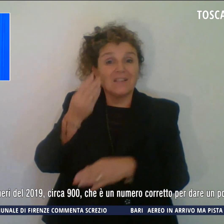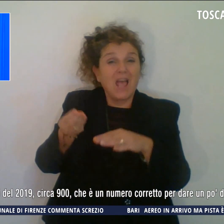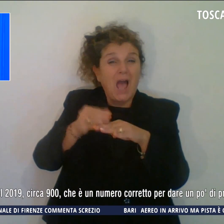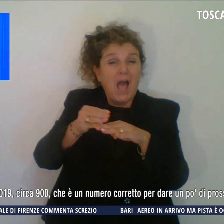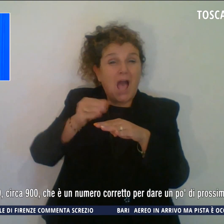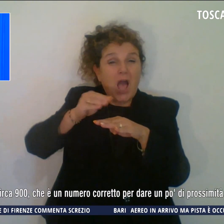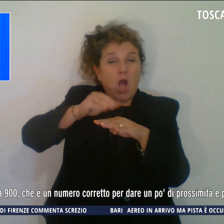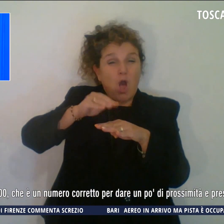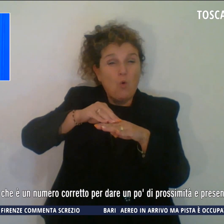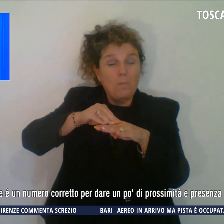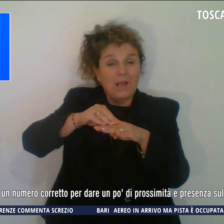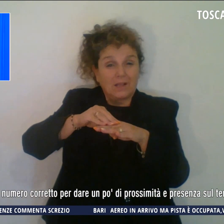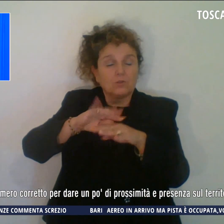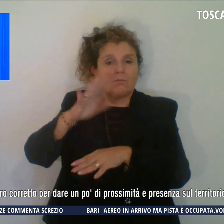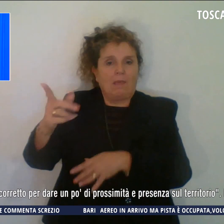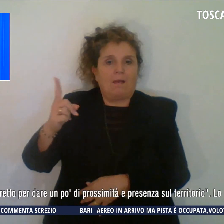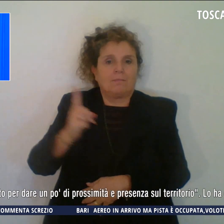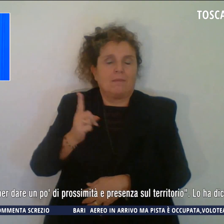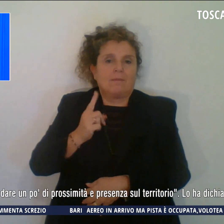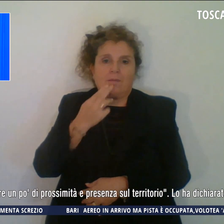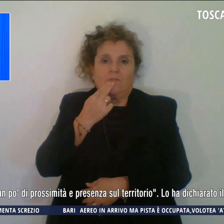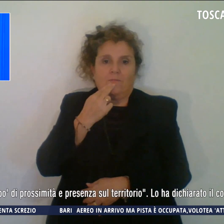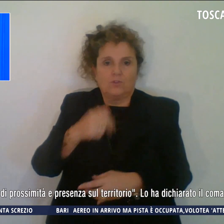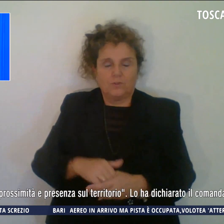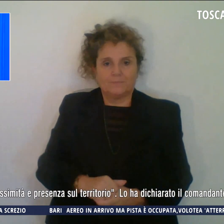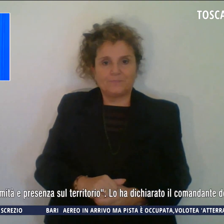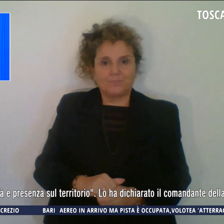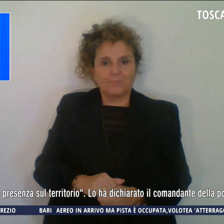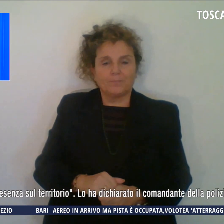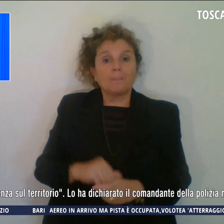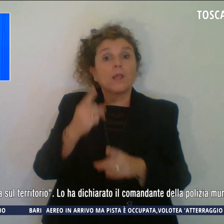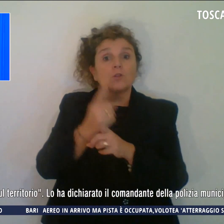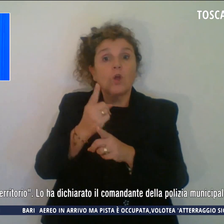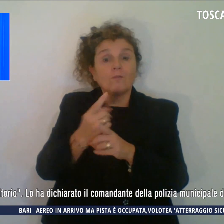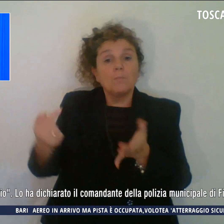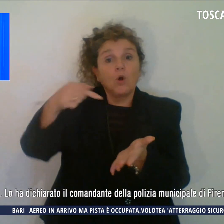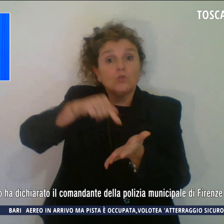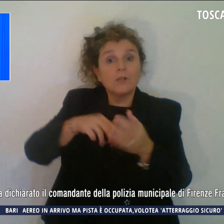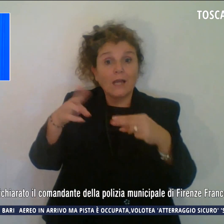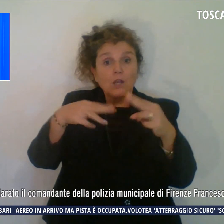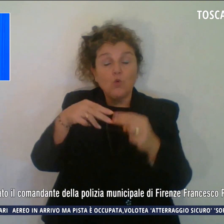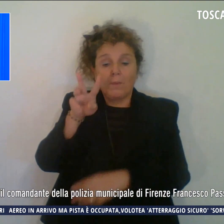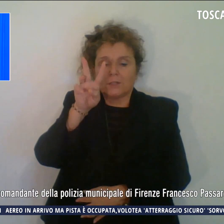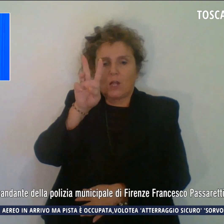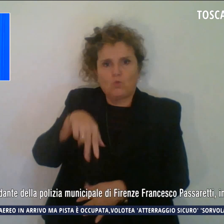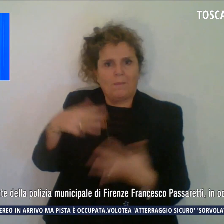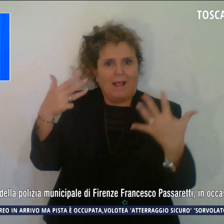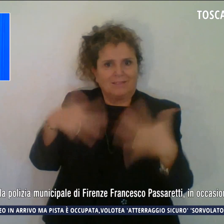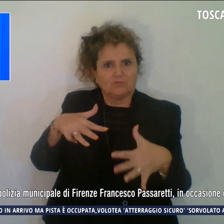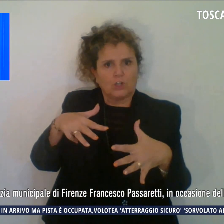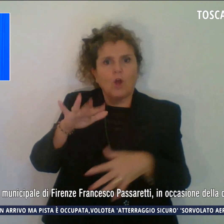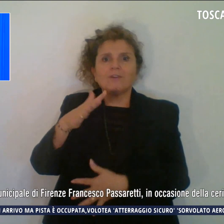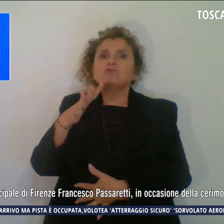altri agenti. Dovremmo ritornare ai numeri del 2019, quindi circa